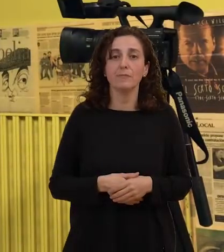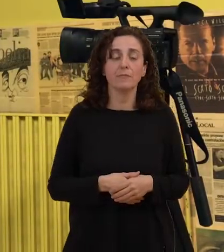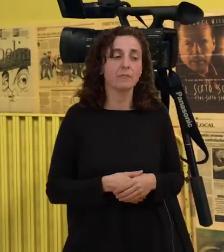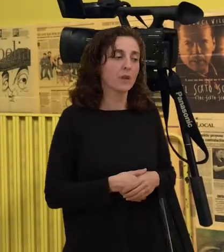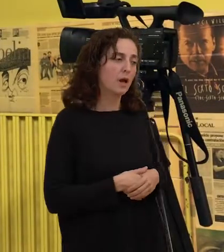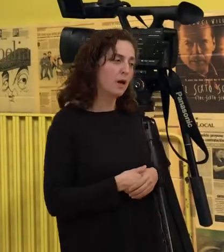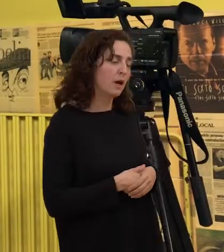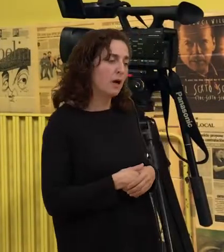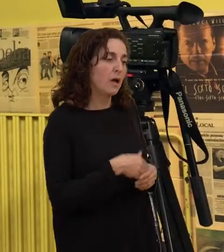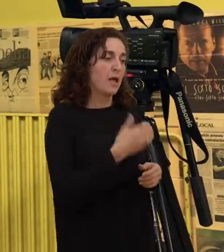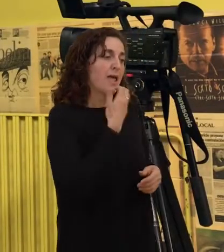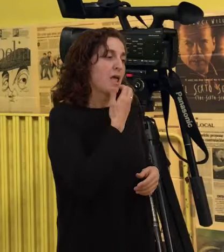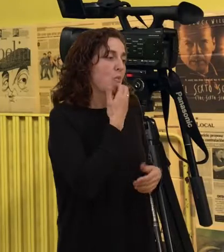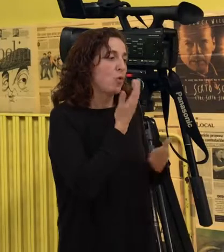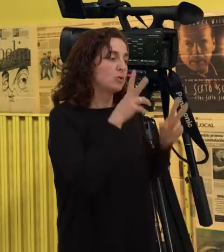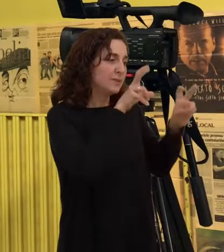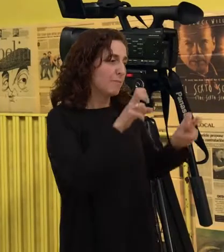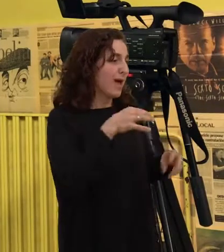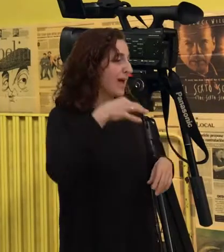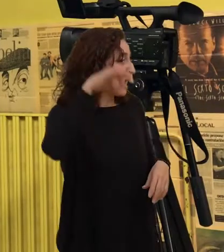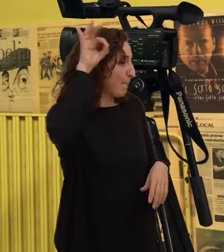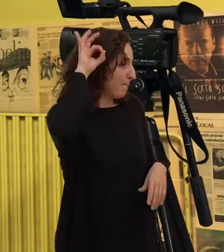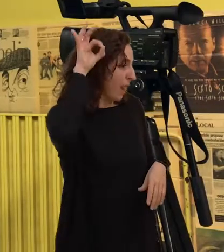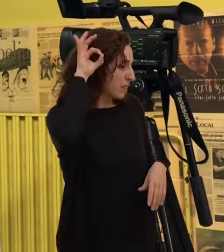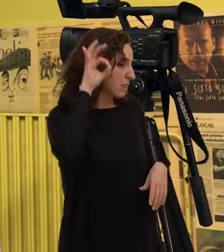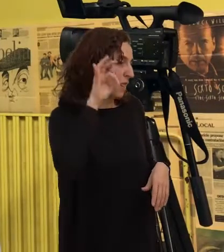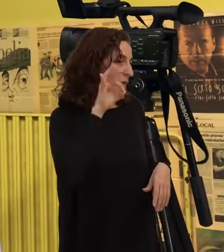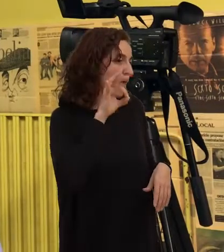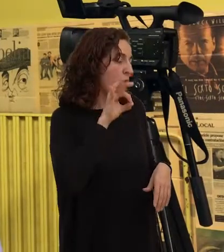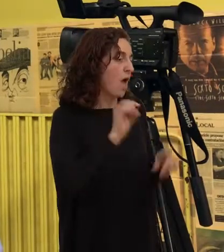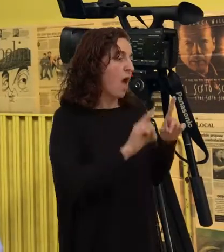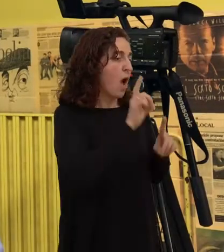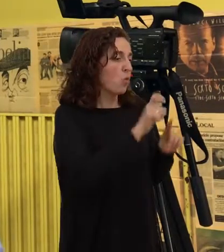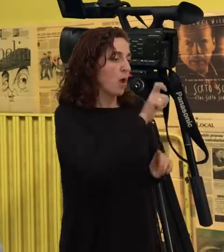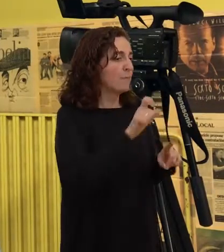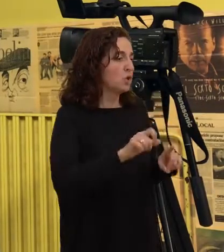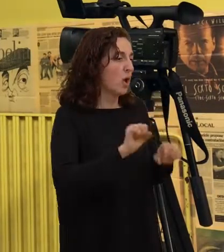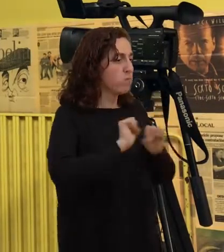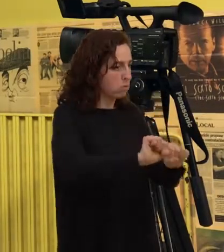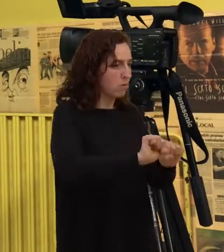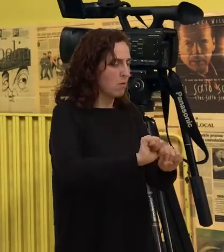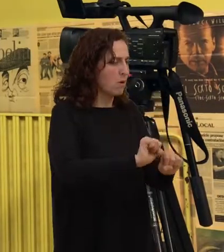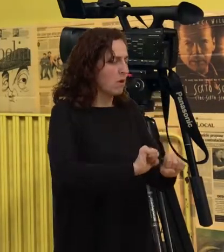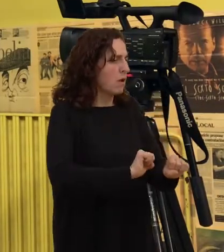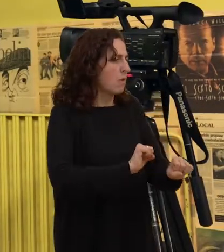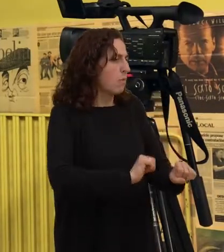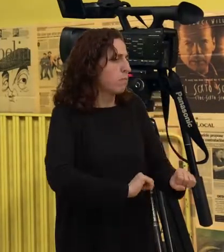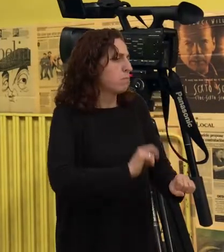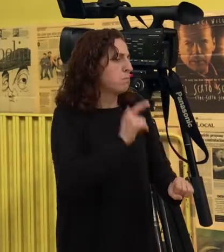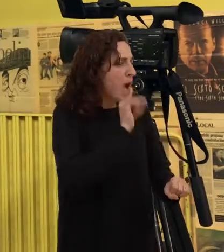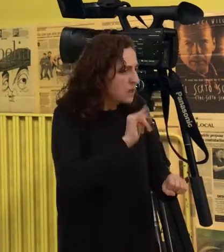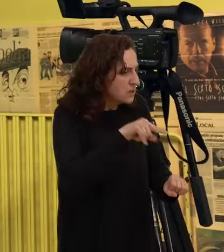existido reticencias ao implante coclear e a que se han debido en caso de que hayan existido?